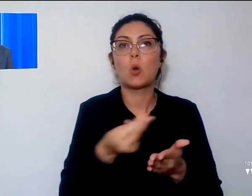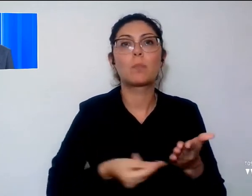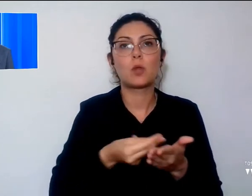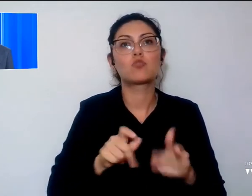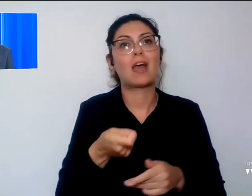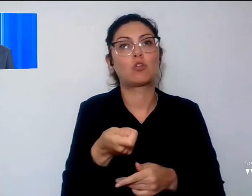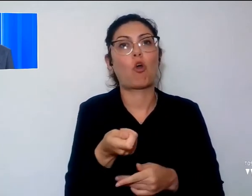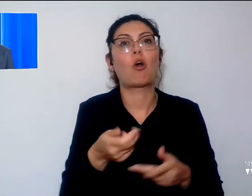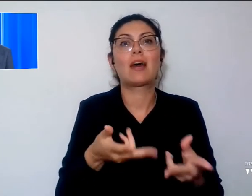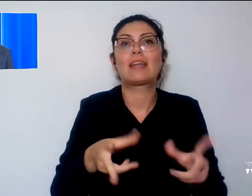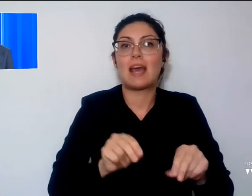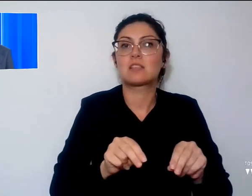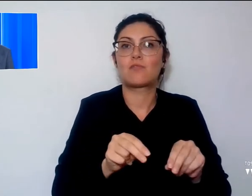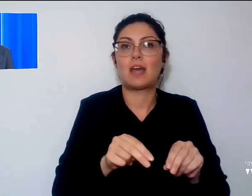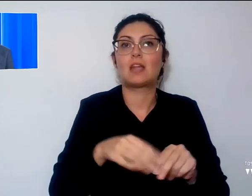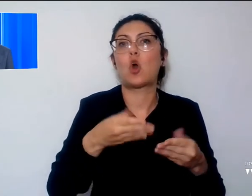porto di Piombino.